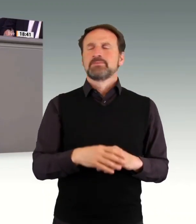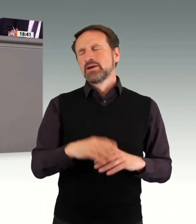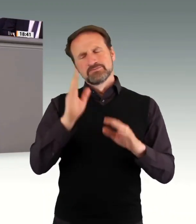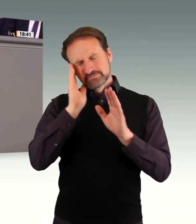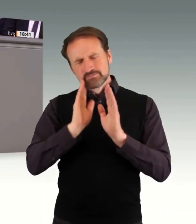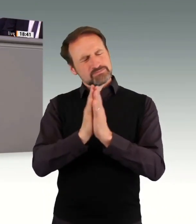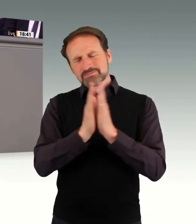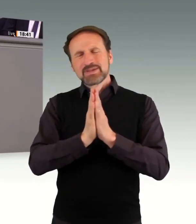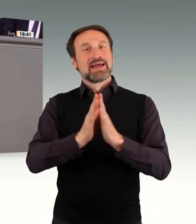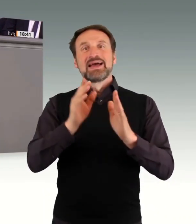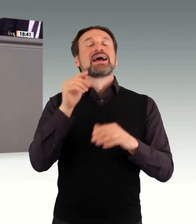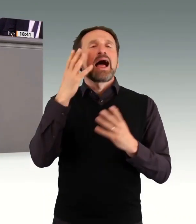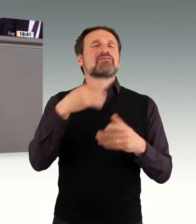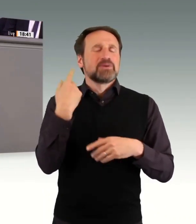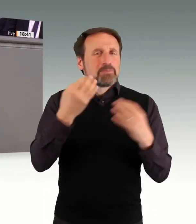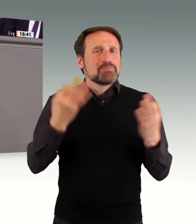gehört sich nicht.